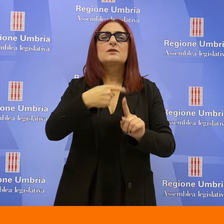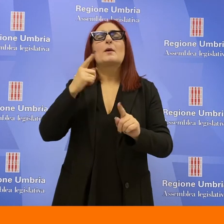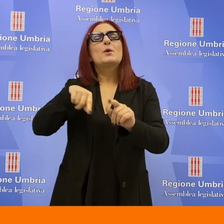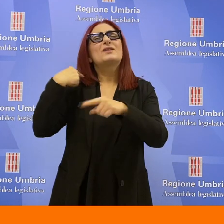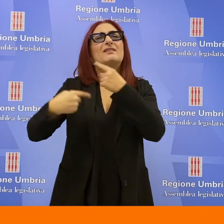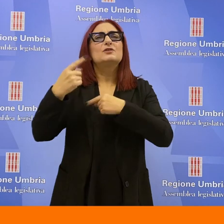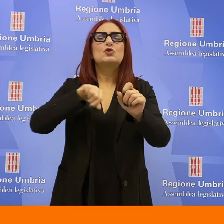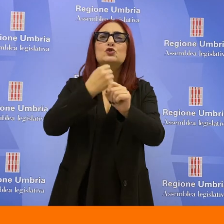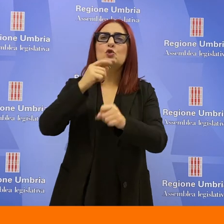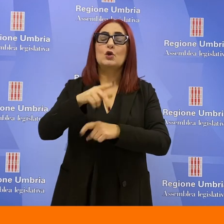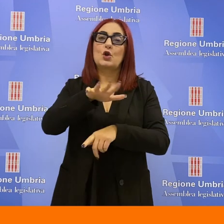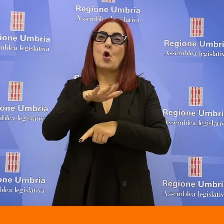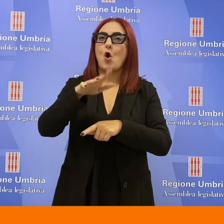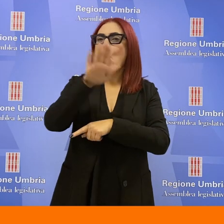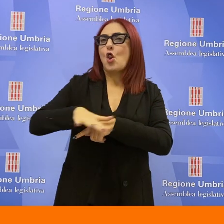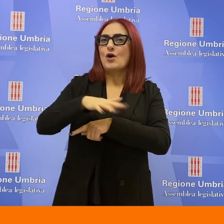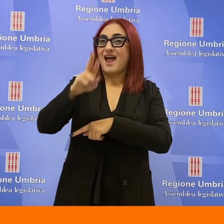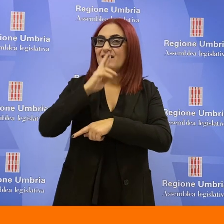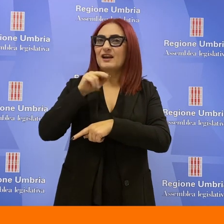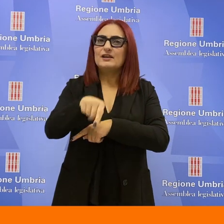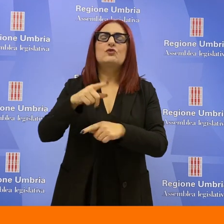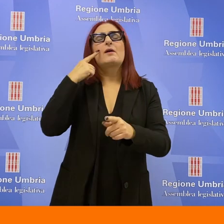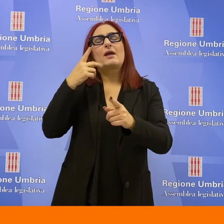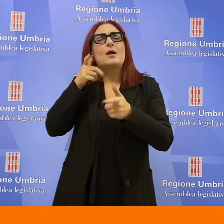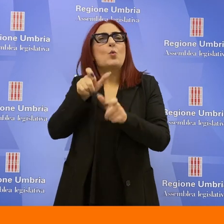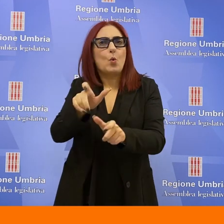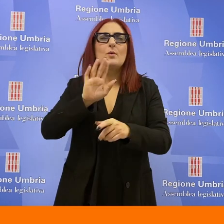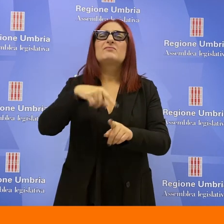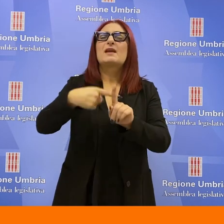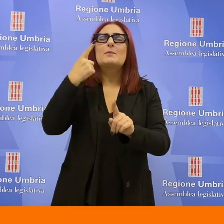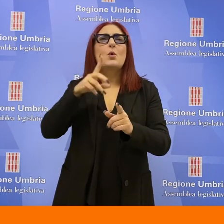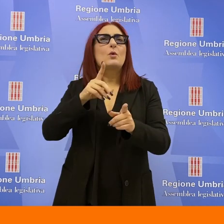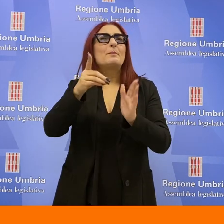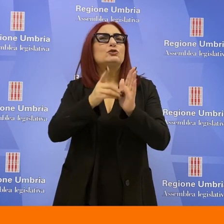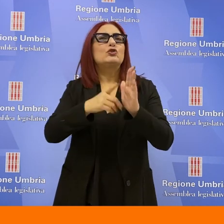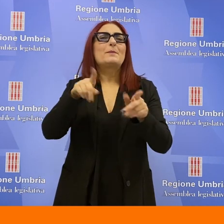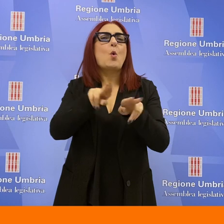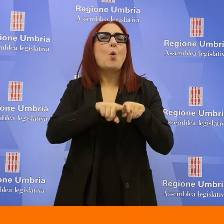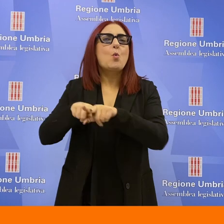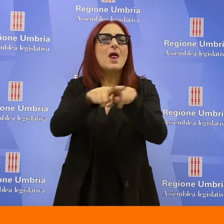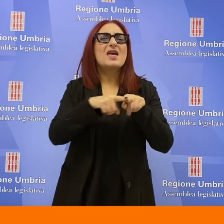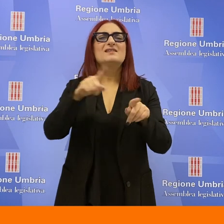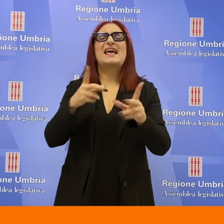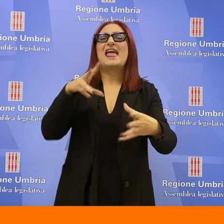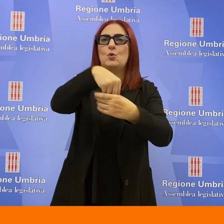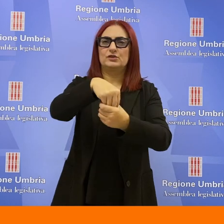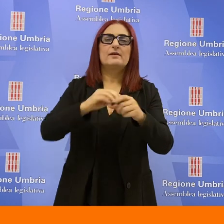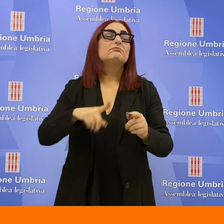tradizioni storico-locali e religiose che la caratterizzano i principi di uguaglianza e di inclusività. La revisione dello statuto